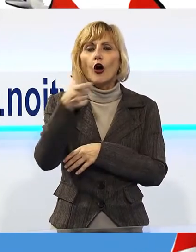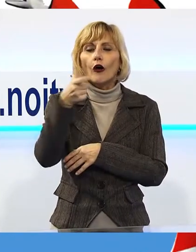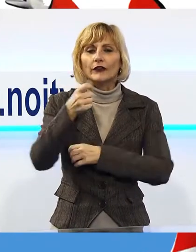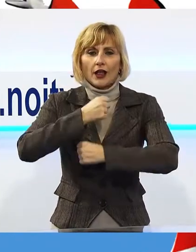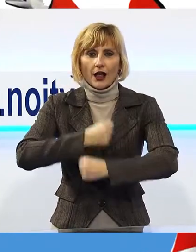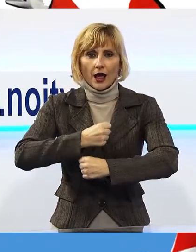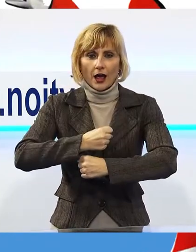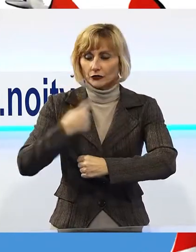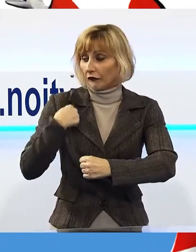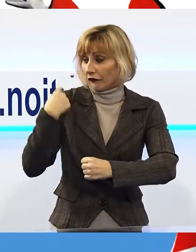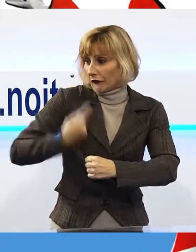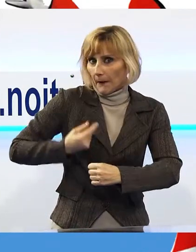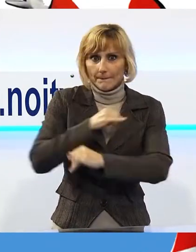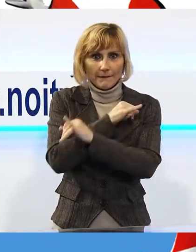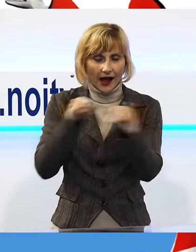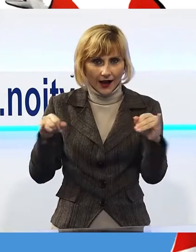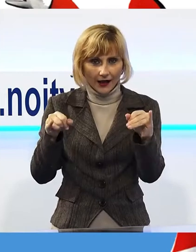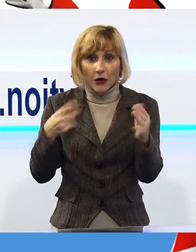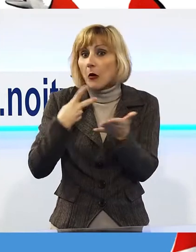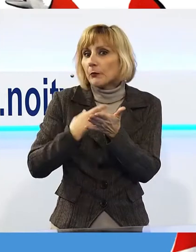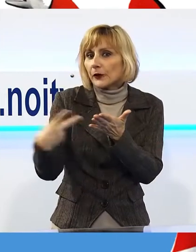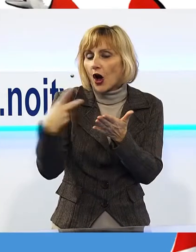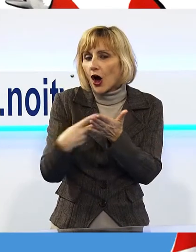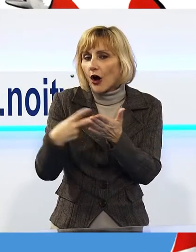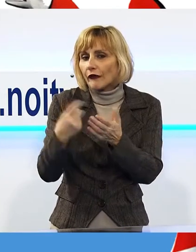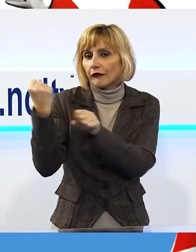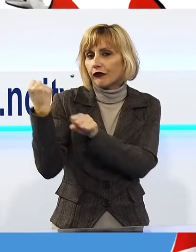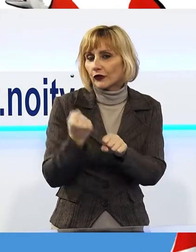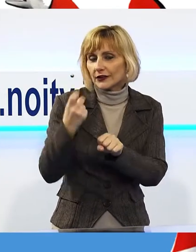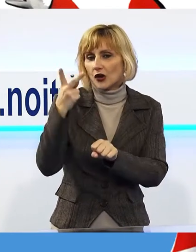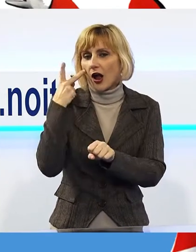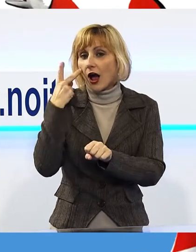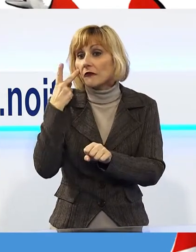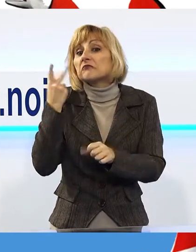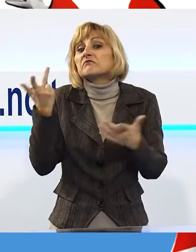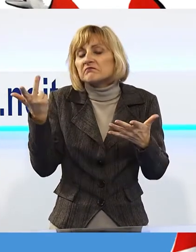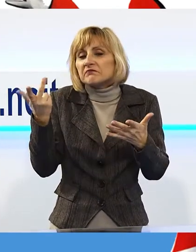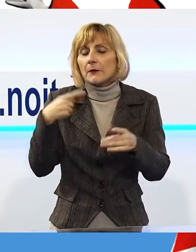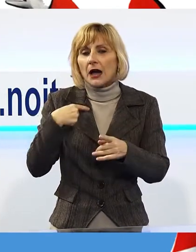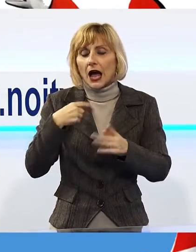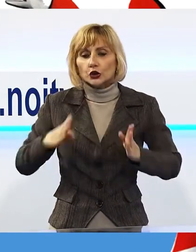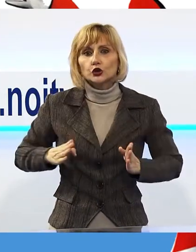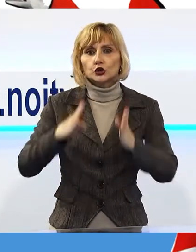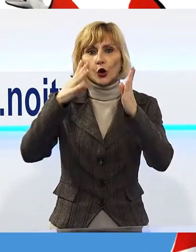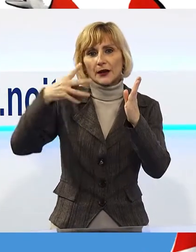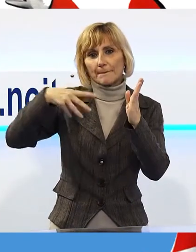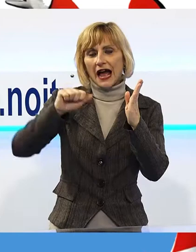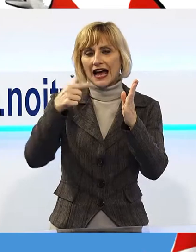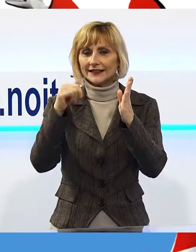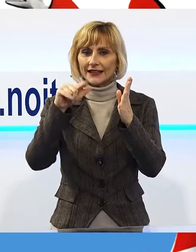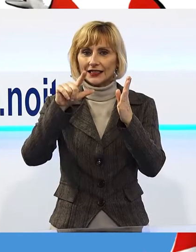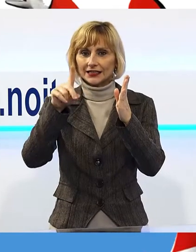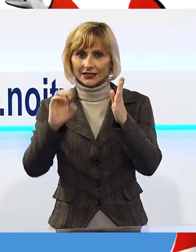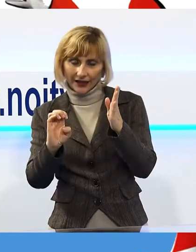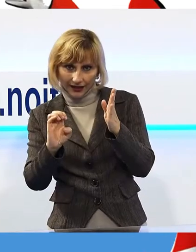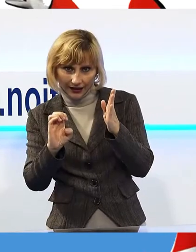della Fondazione Carnevale alla fine di una lunga giornata, cominciata sotto la Torre Matilde, grazie alla festa di Rione